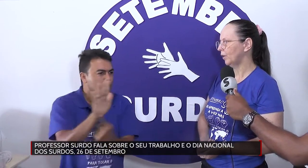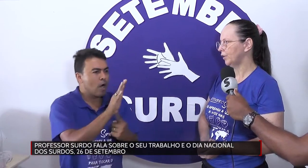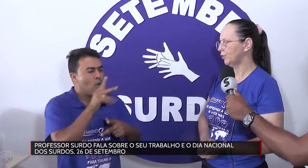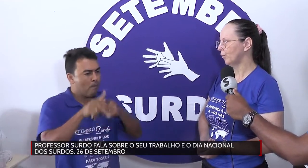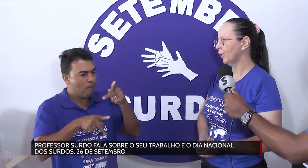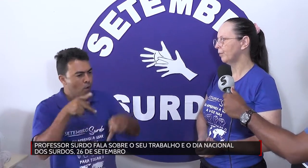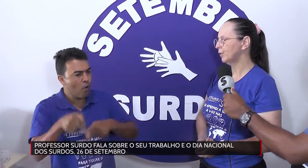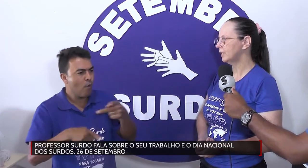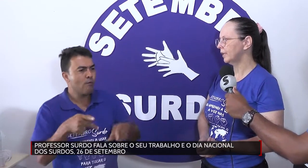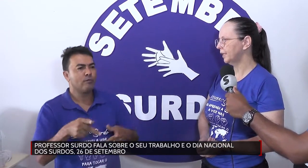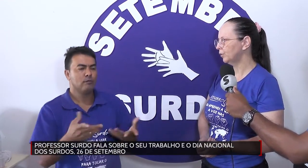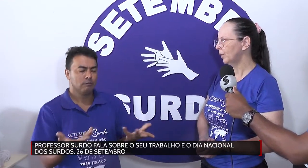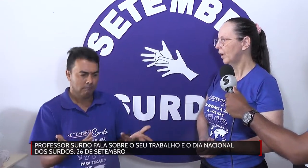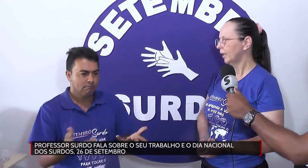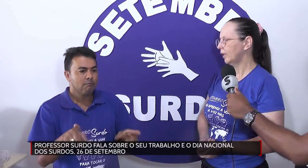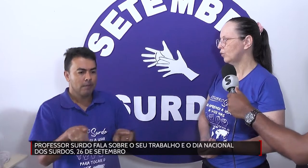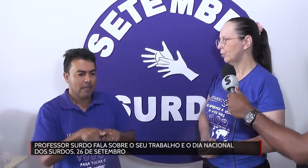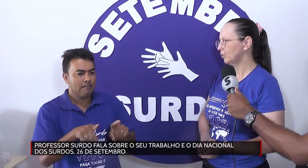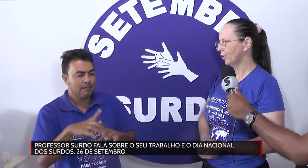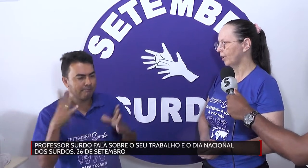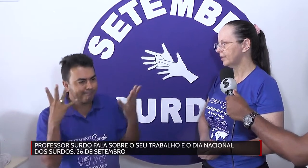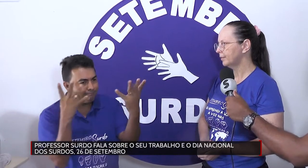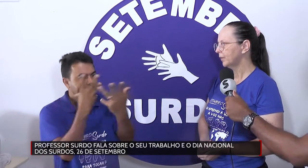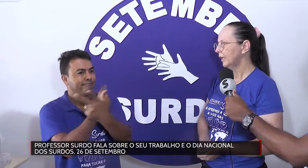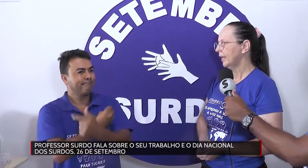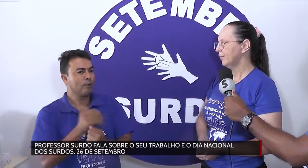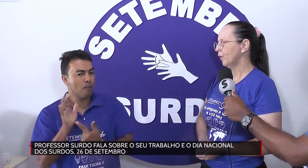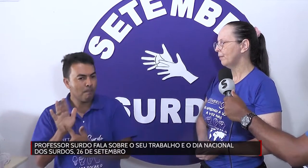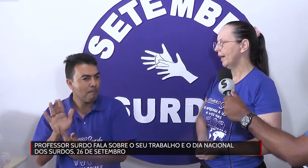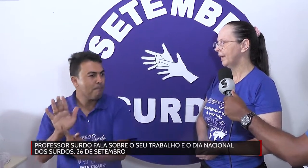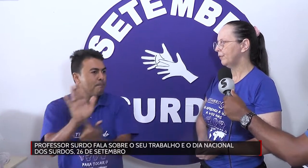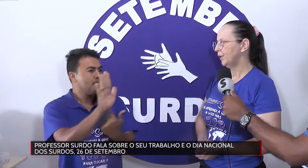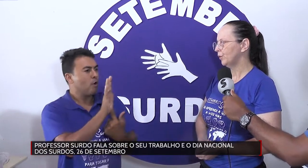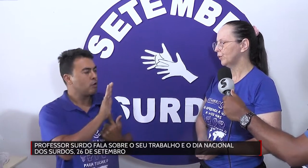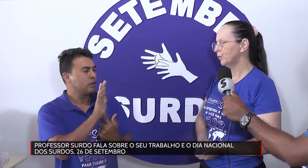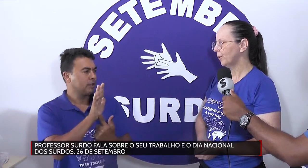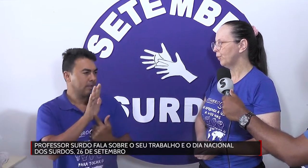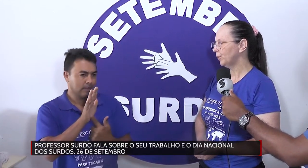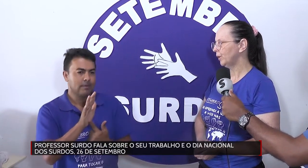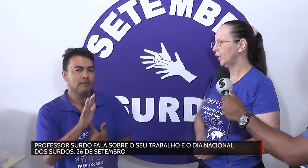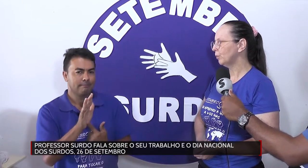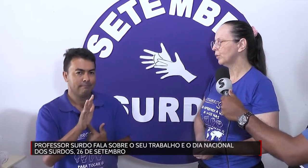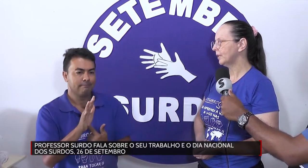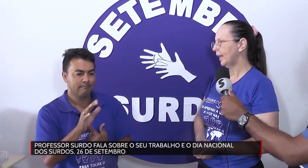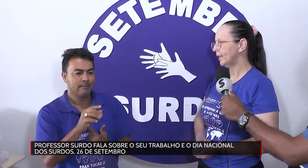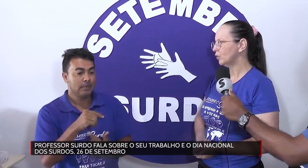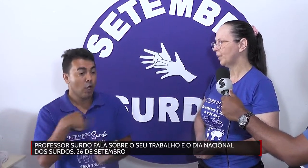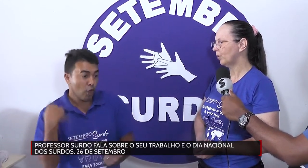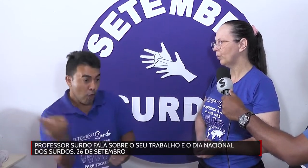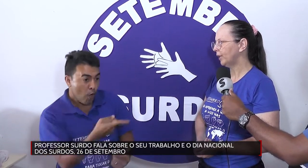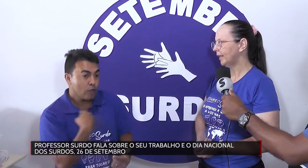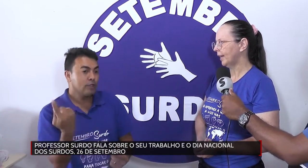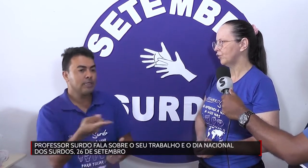Rolim de Moura, mostrando quem somos nós. Foi maravilhoso, foi muito lindo mostrar isso para a comunidade.